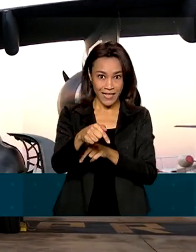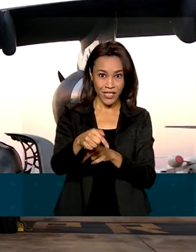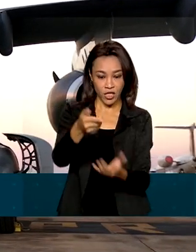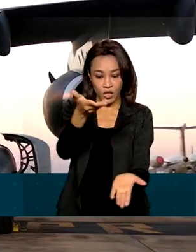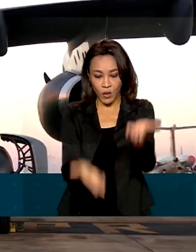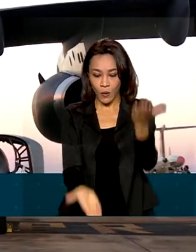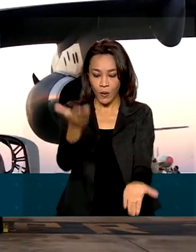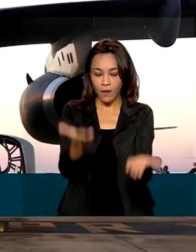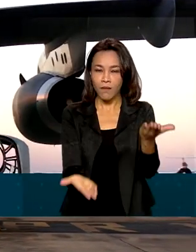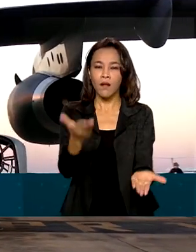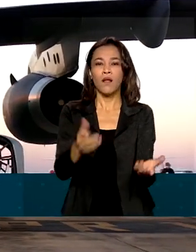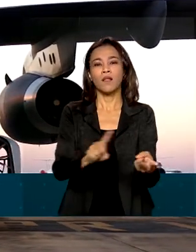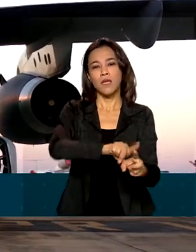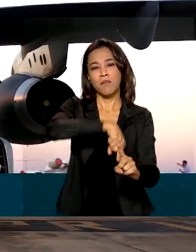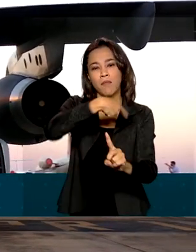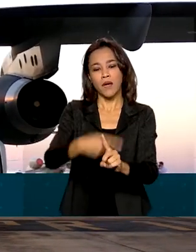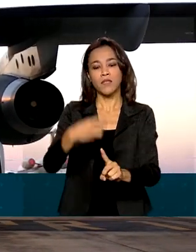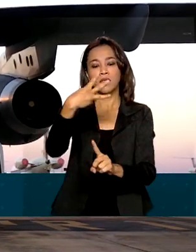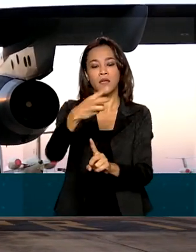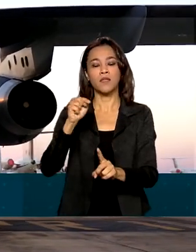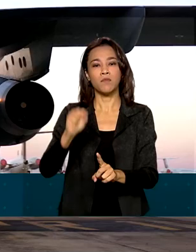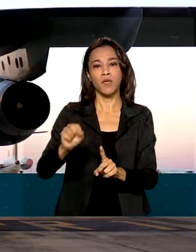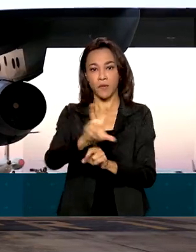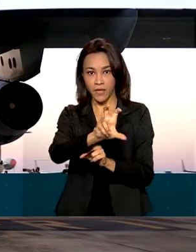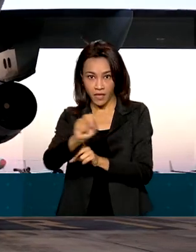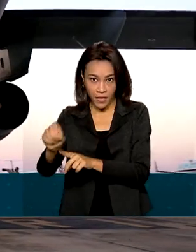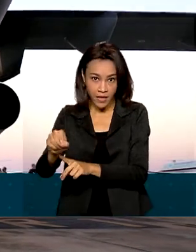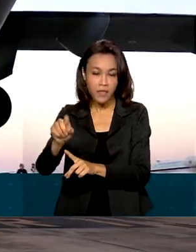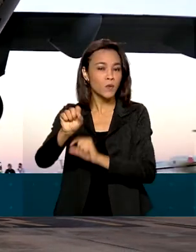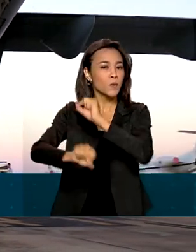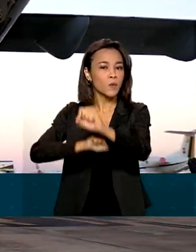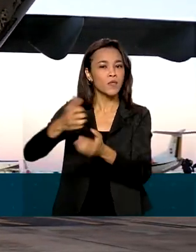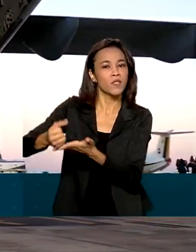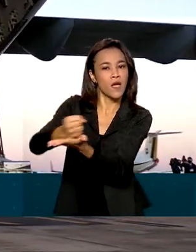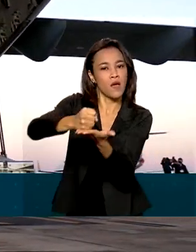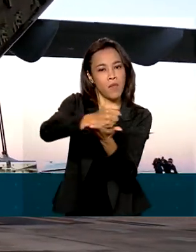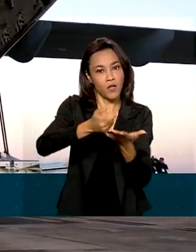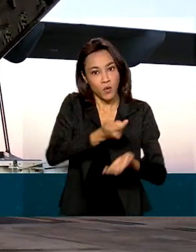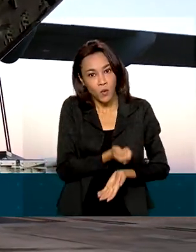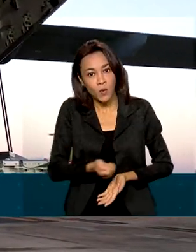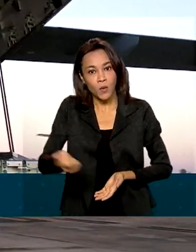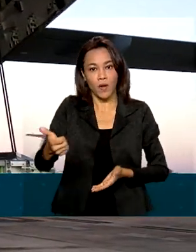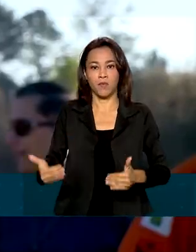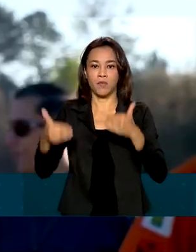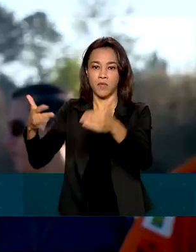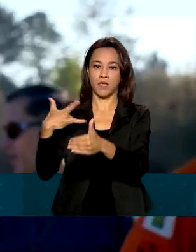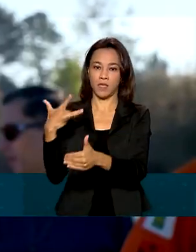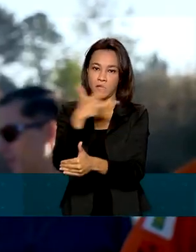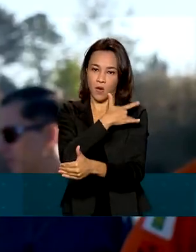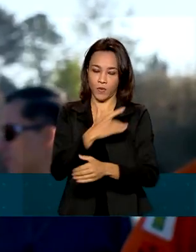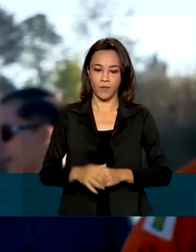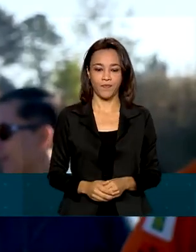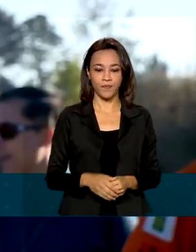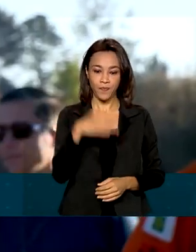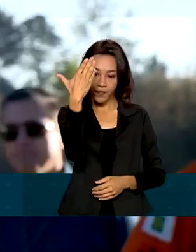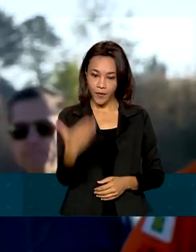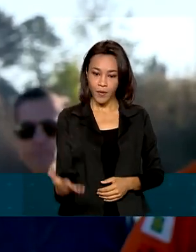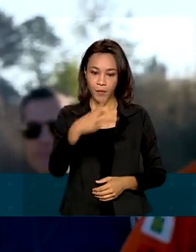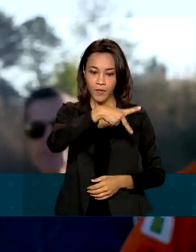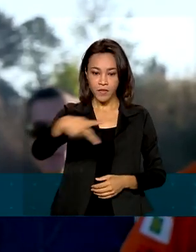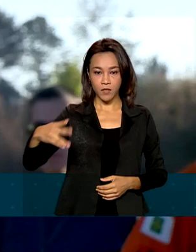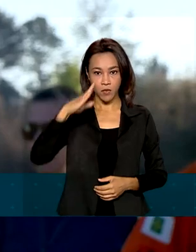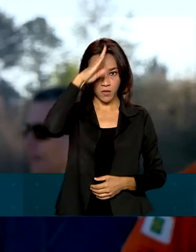insumos e outras 3.500 toneladas de medicamentos doados pelo Ministério da Saúde. O presidente Jair Bolsonaro